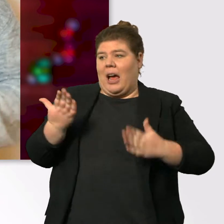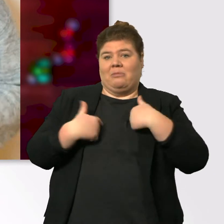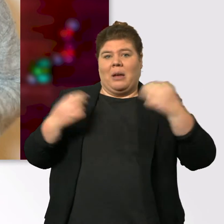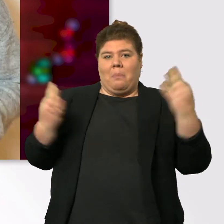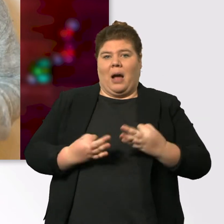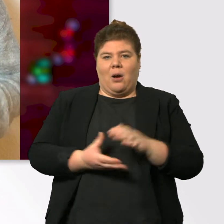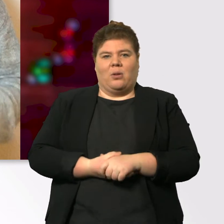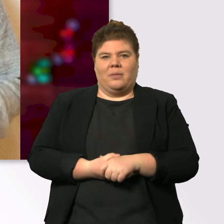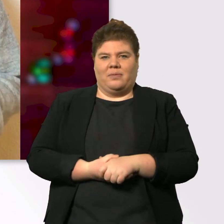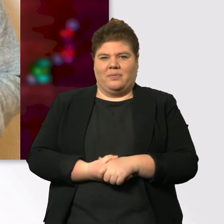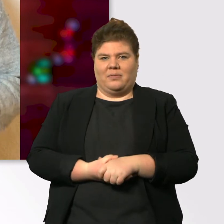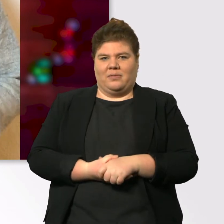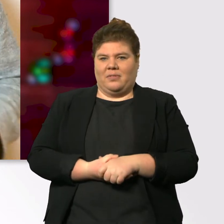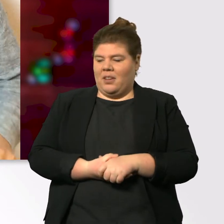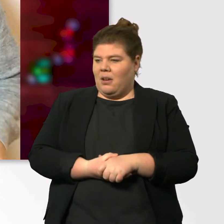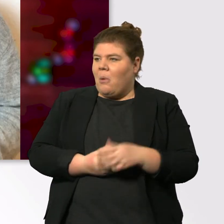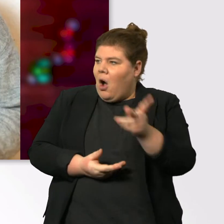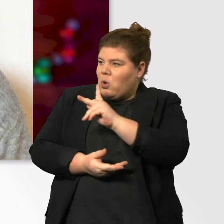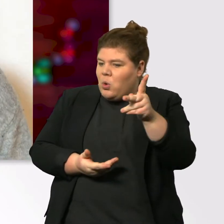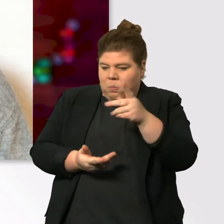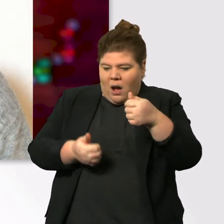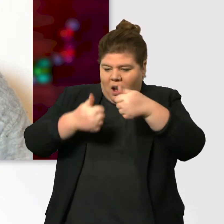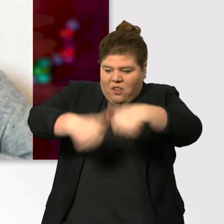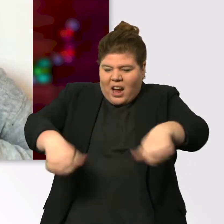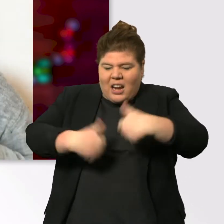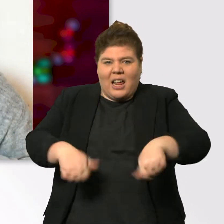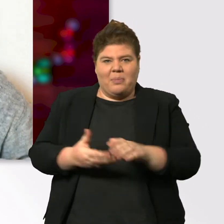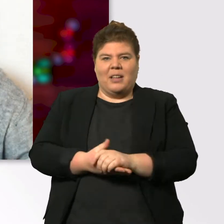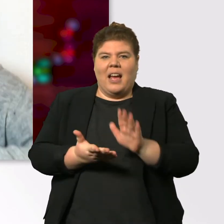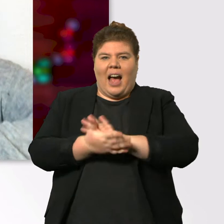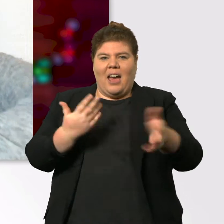boah, Kübra, hast du das gut verklebt, Mensch. So, ich reiß jetzt auf, wie man es nicht tut.